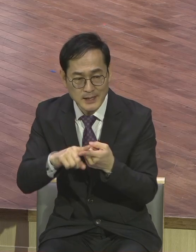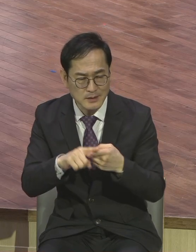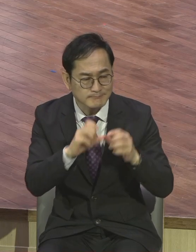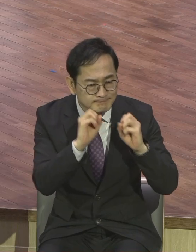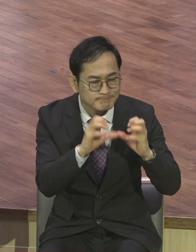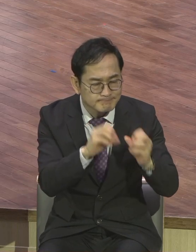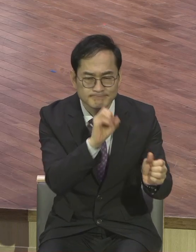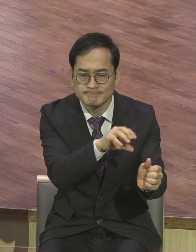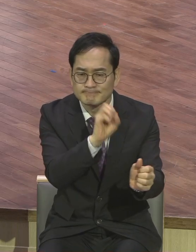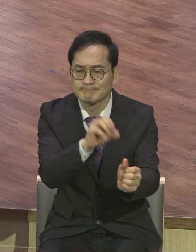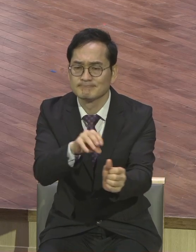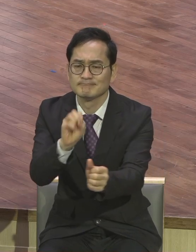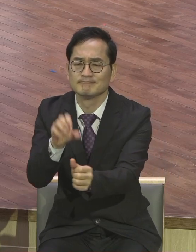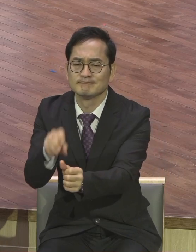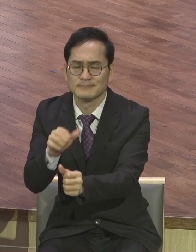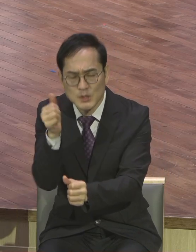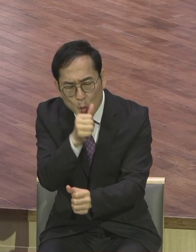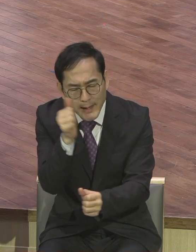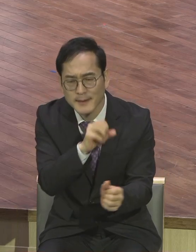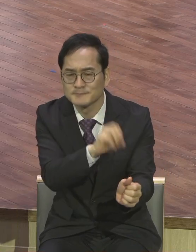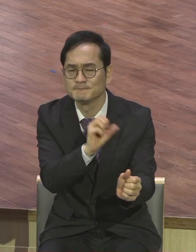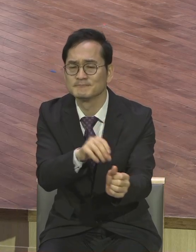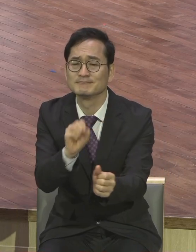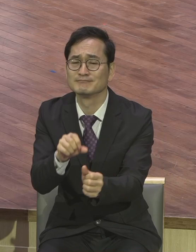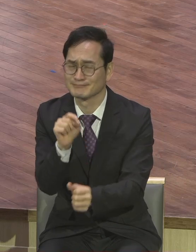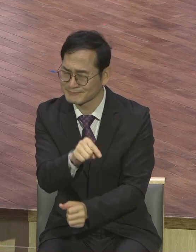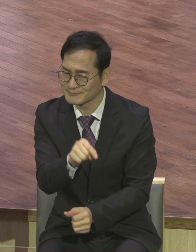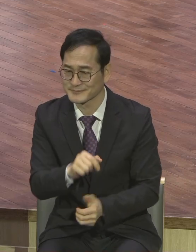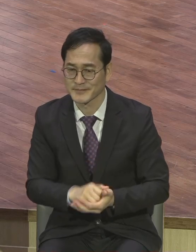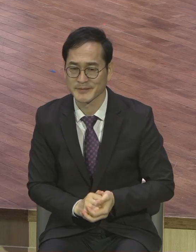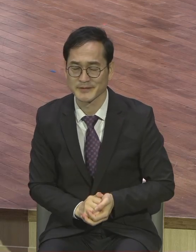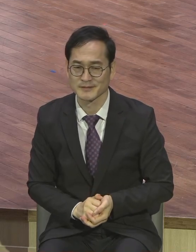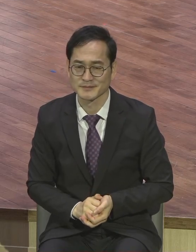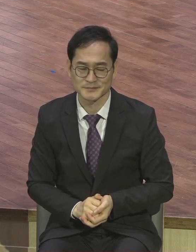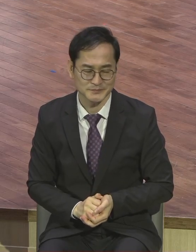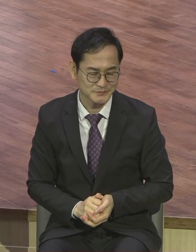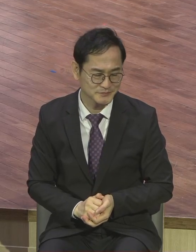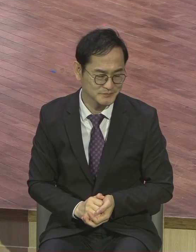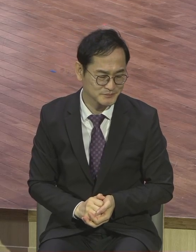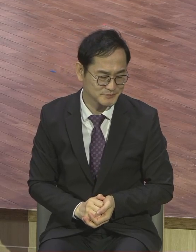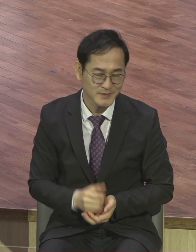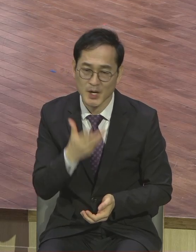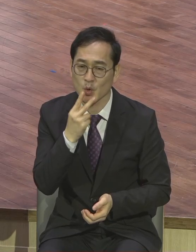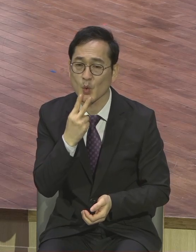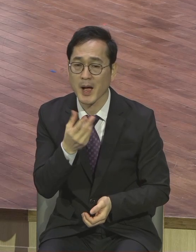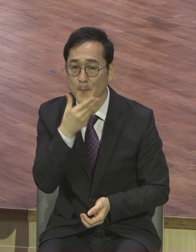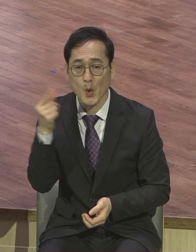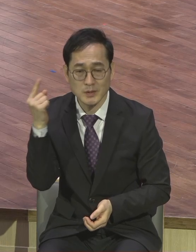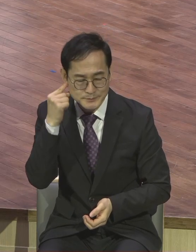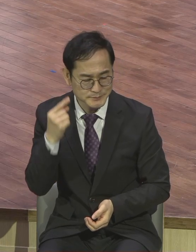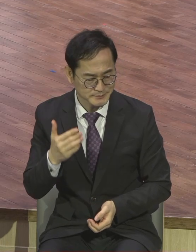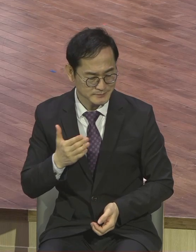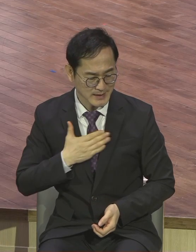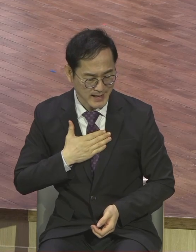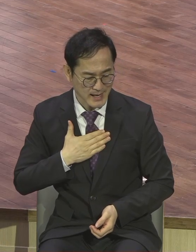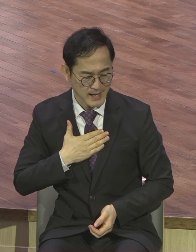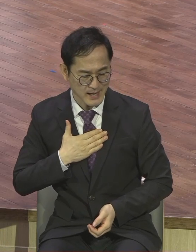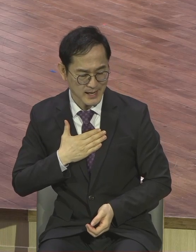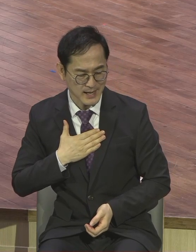요한복음 15장 26절에 나와 있습니다. 내가 아버지께로부터 너에게 보낼 보혜사 곧